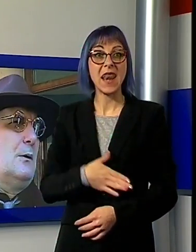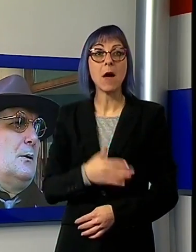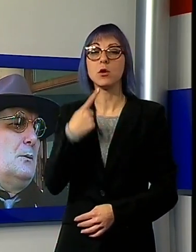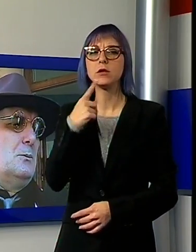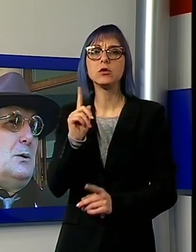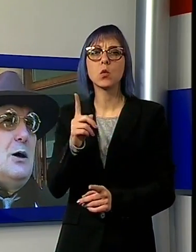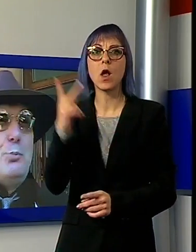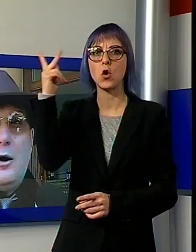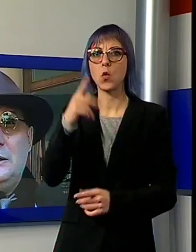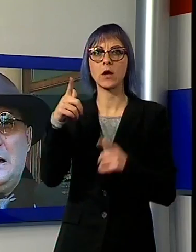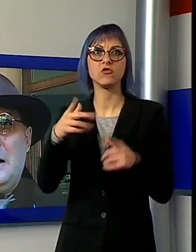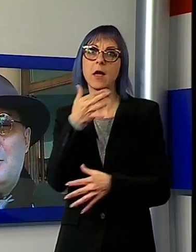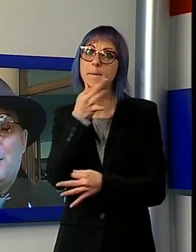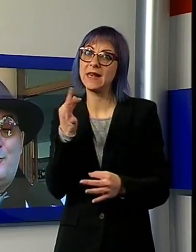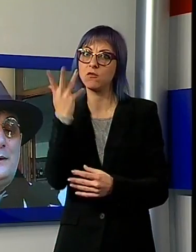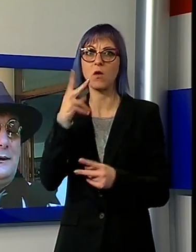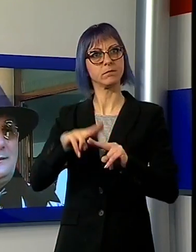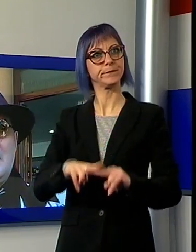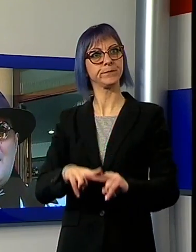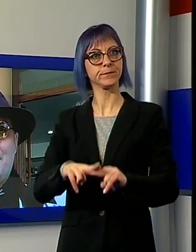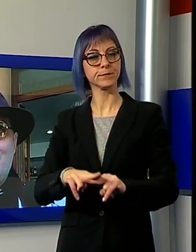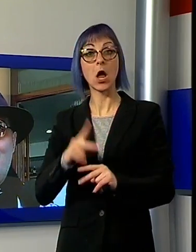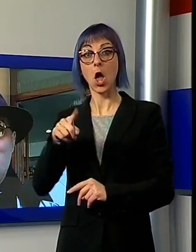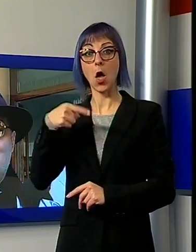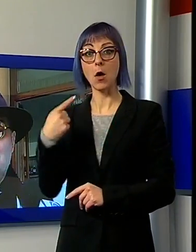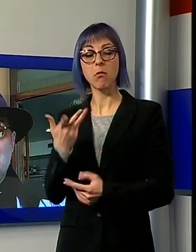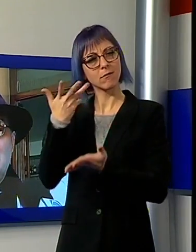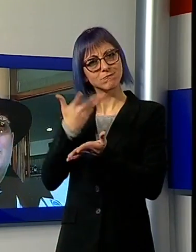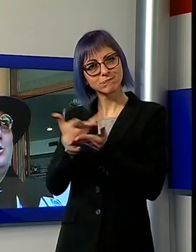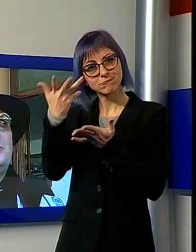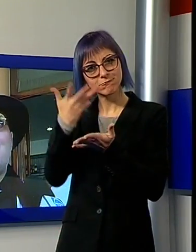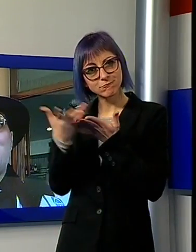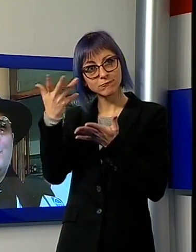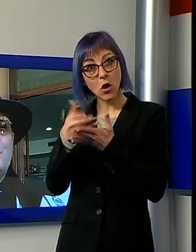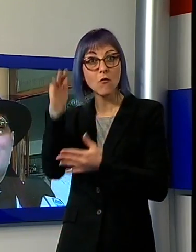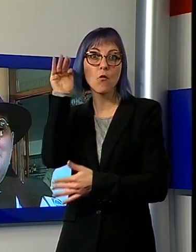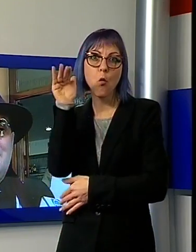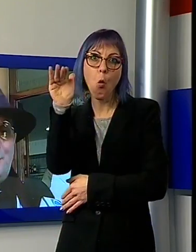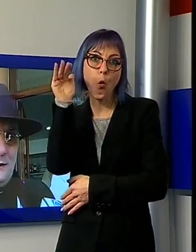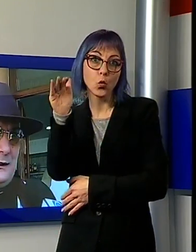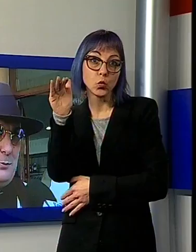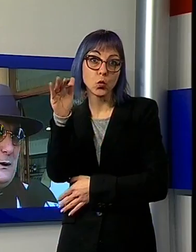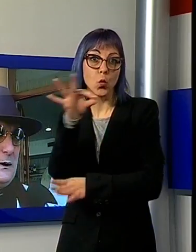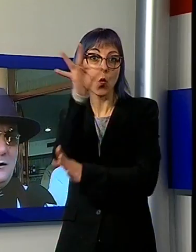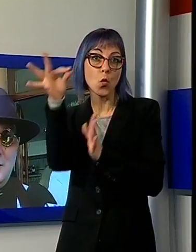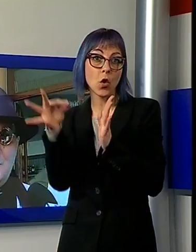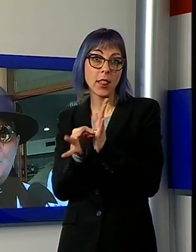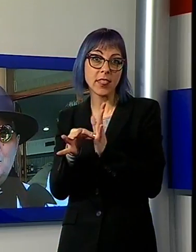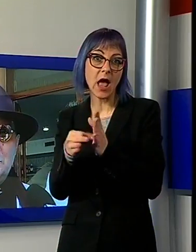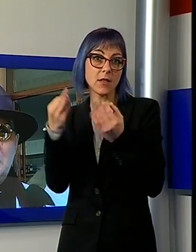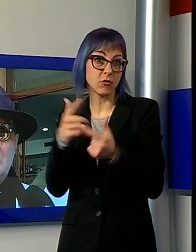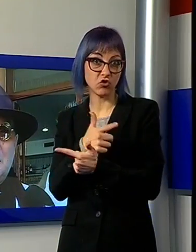e poi ha profetizzato in un futuro indefinibile